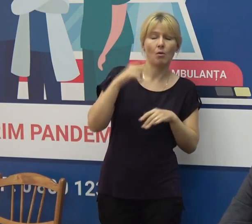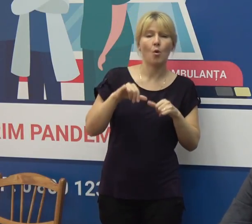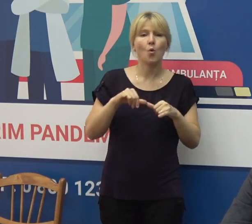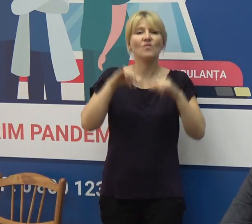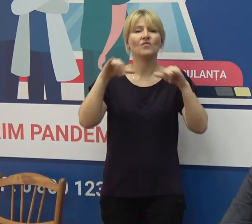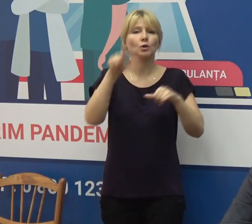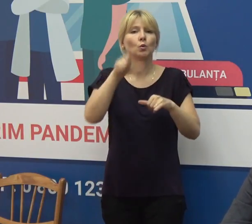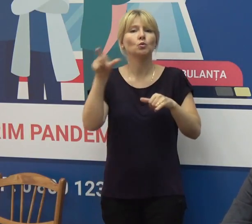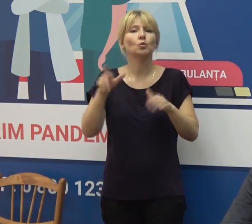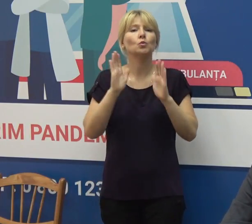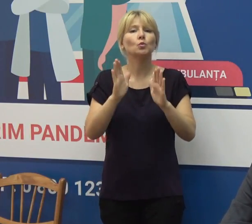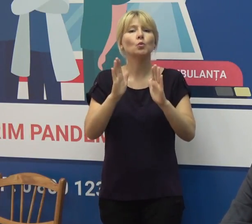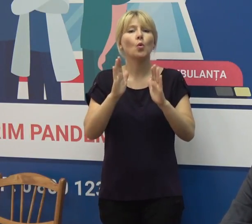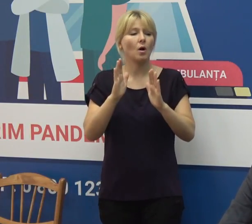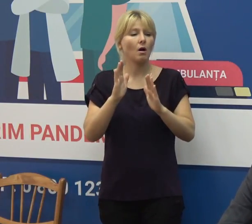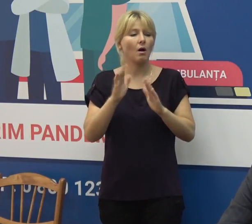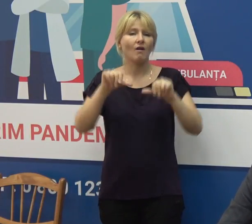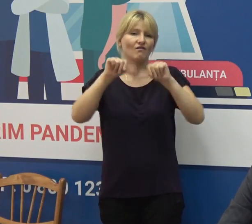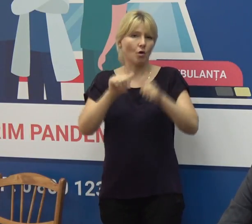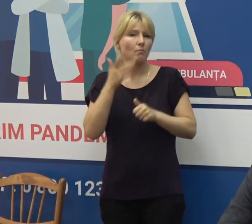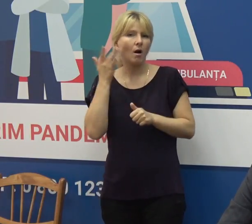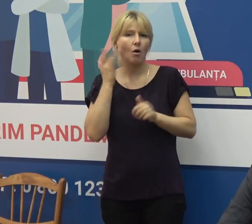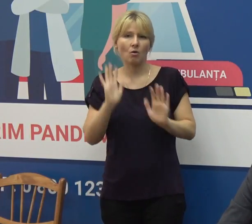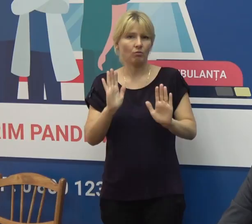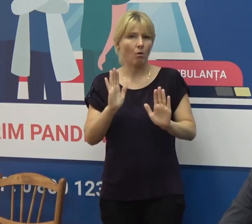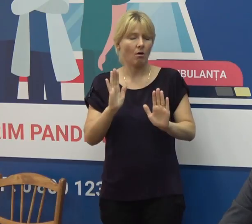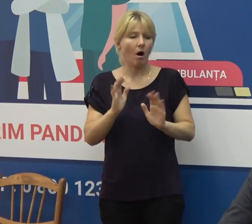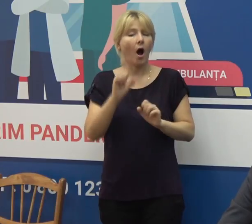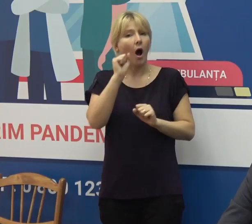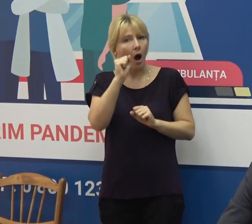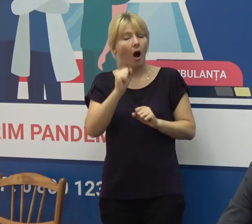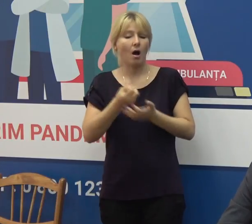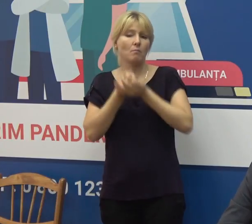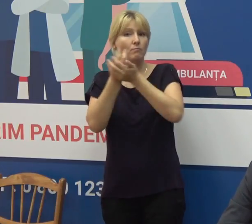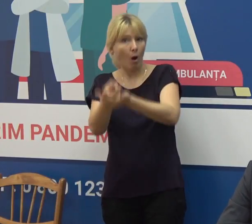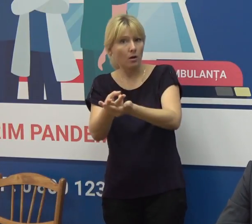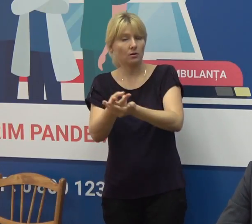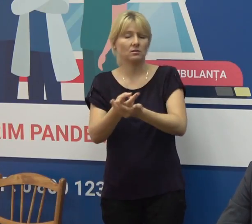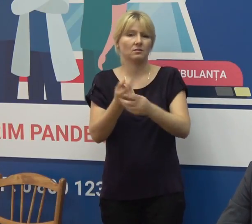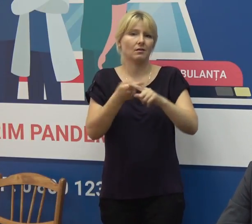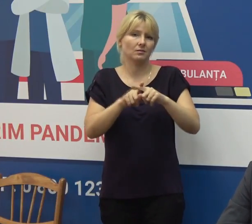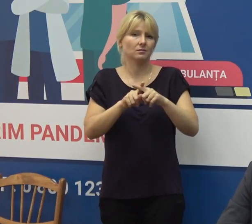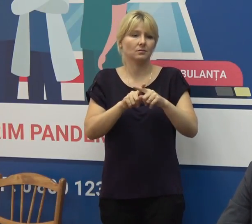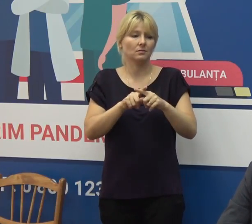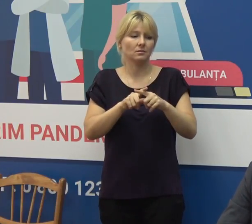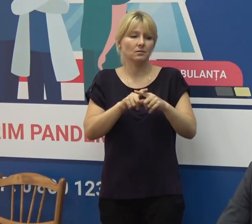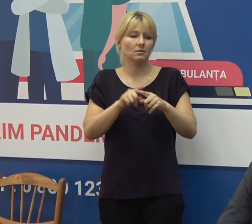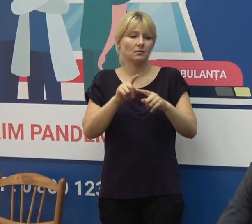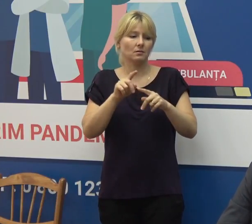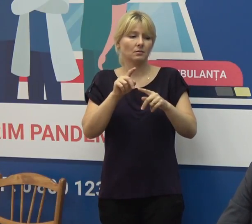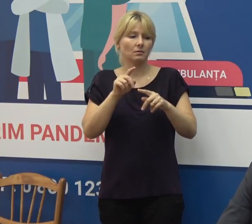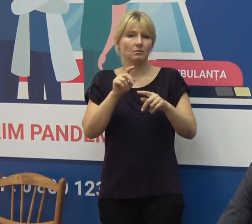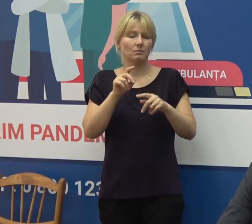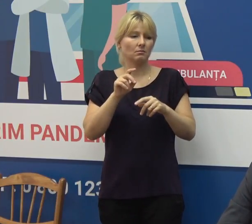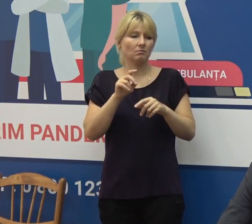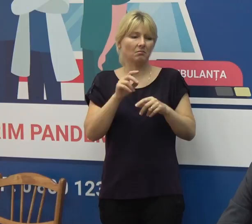pacienților mai mult cu forme ușoare, numărul pacienților spitalizați, practic, este la nivelul